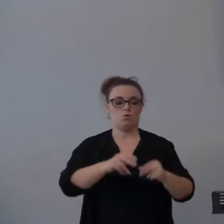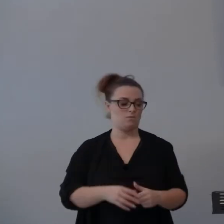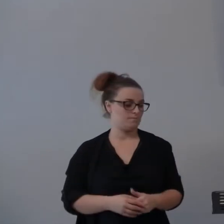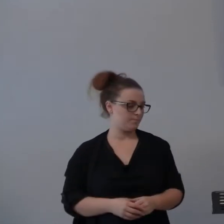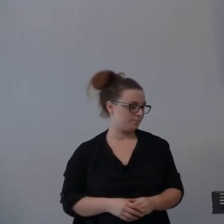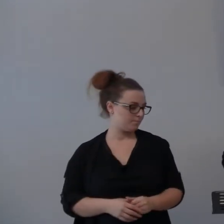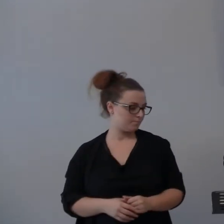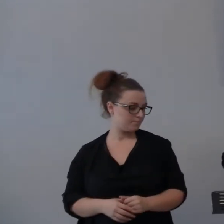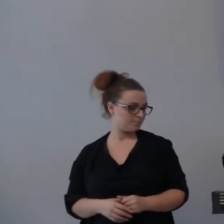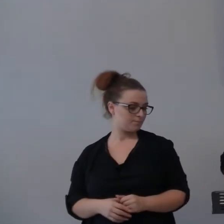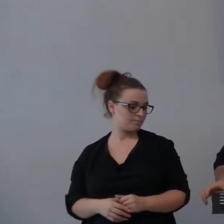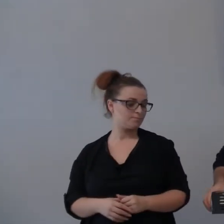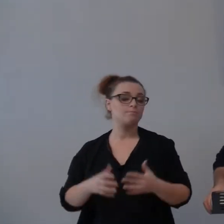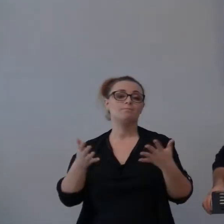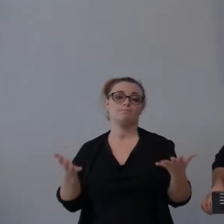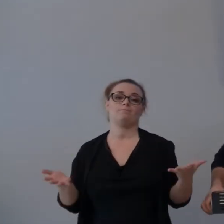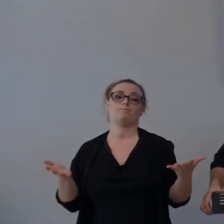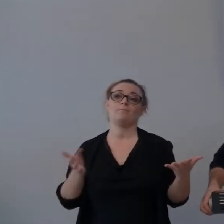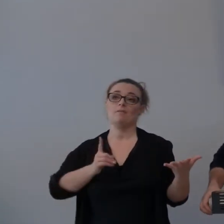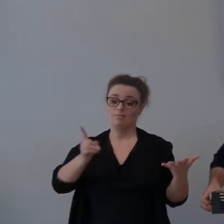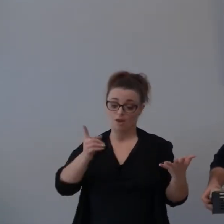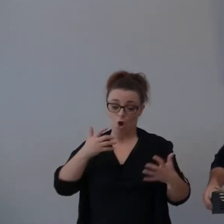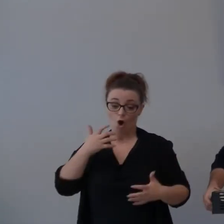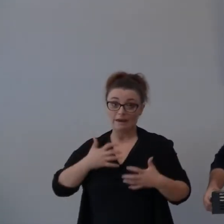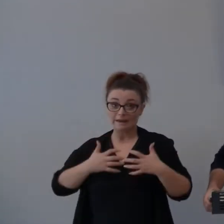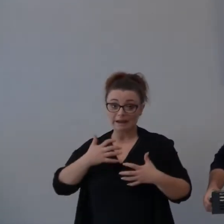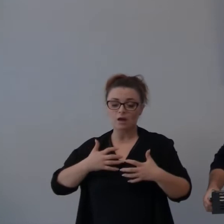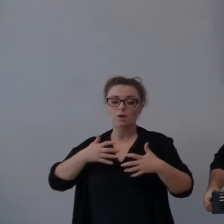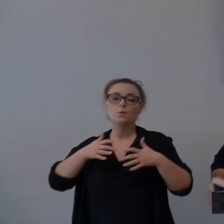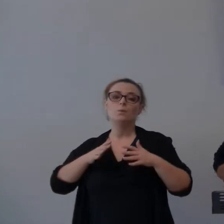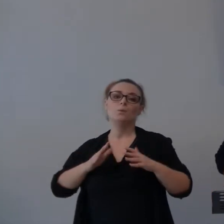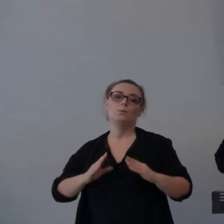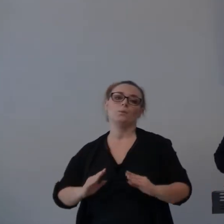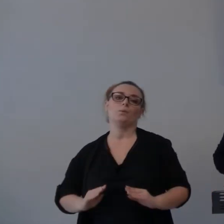Quindi, possiamo dire che l'ira di Dio si era calmata.